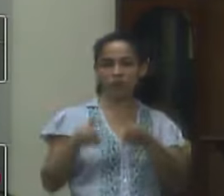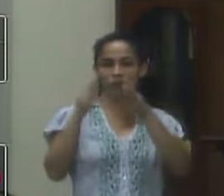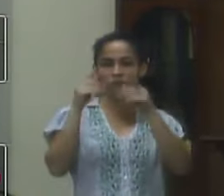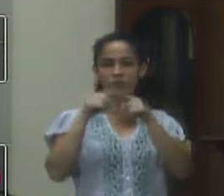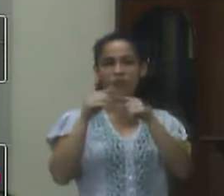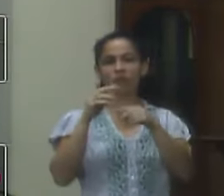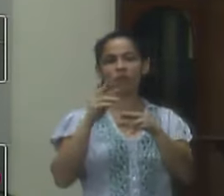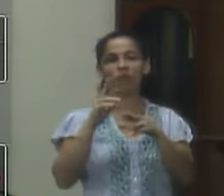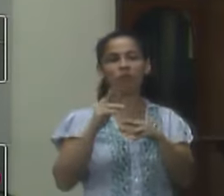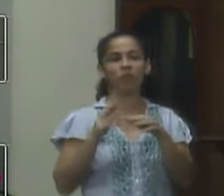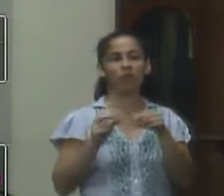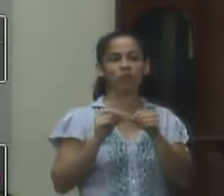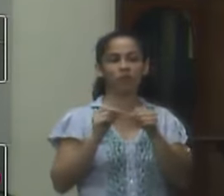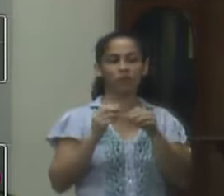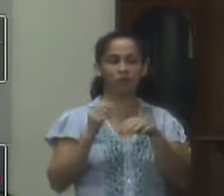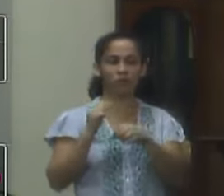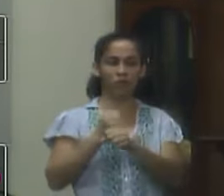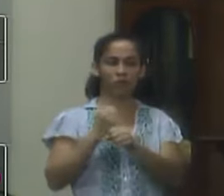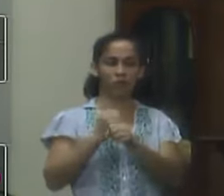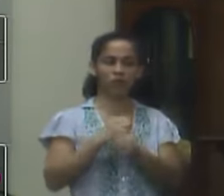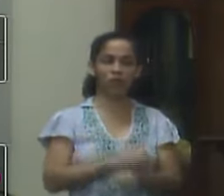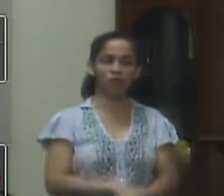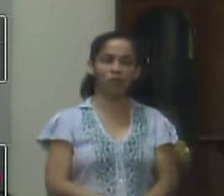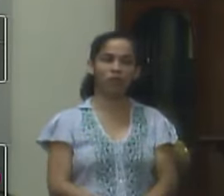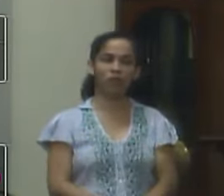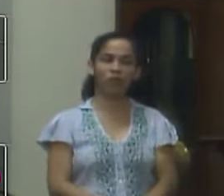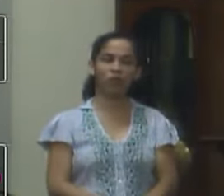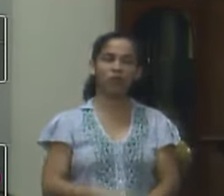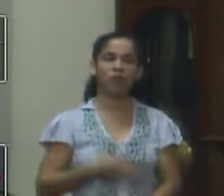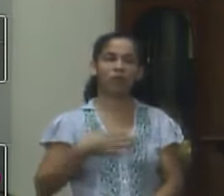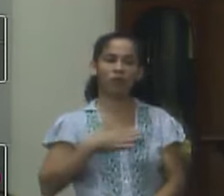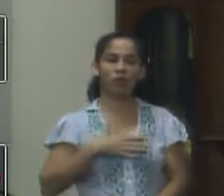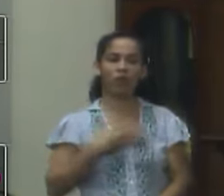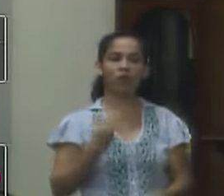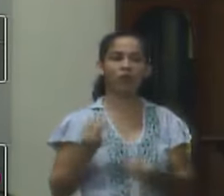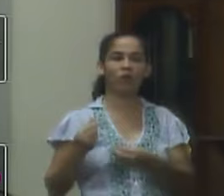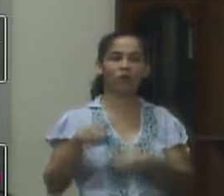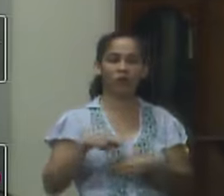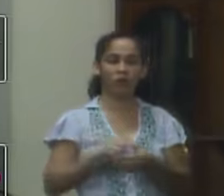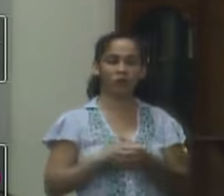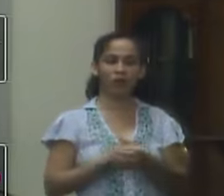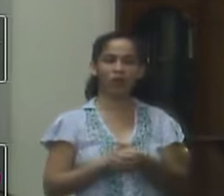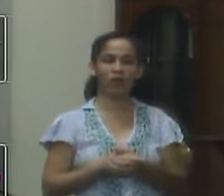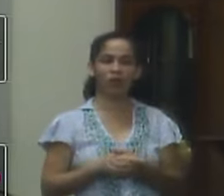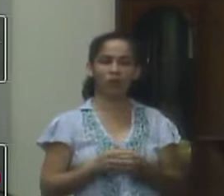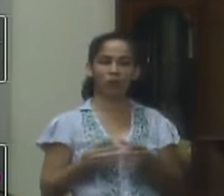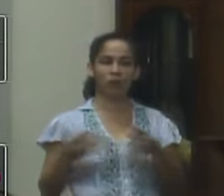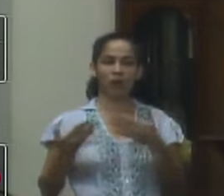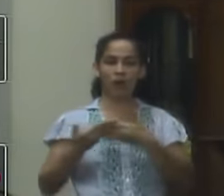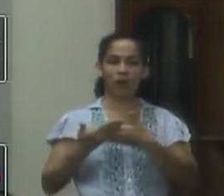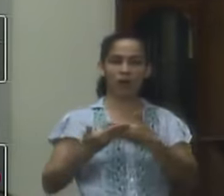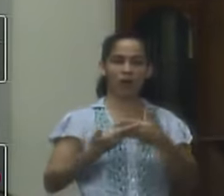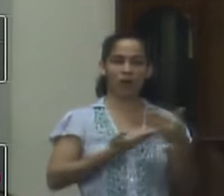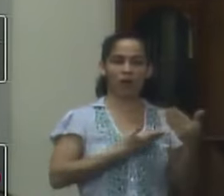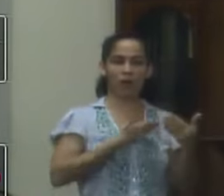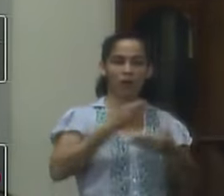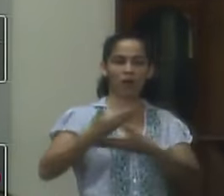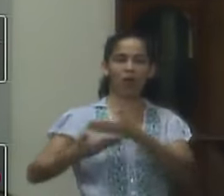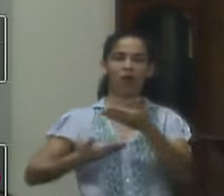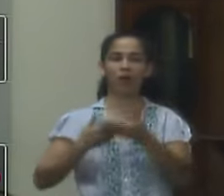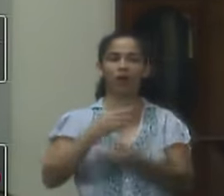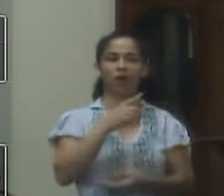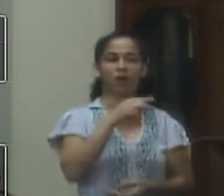restauração então ele ele se apegou muito ao nosso município através de São Miguel Pelegrini então